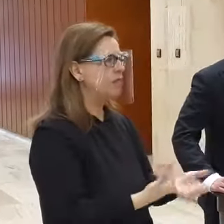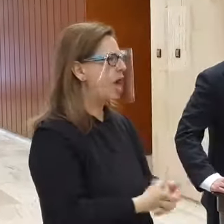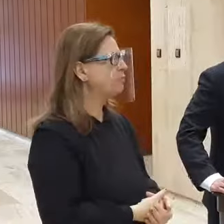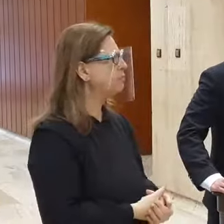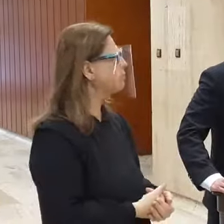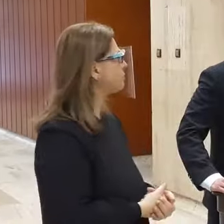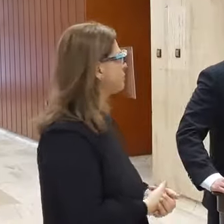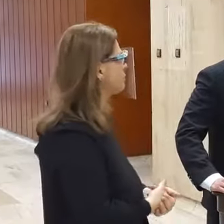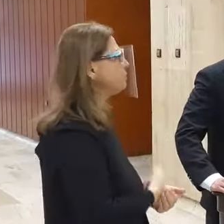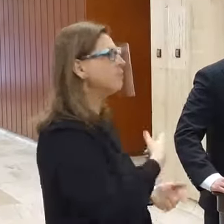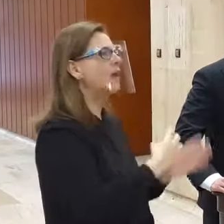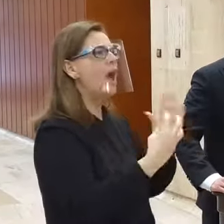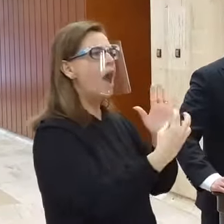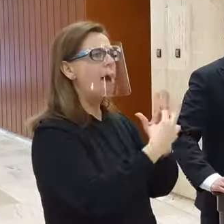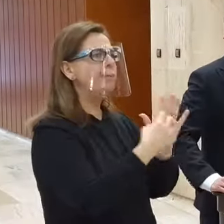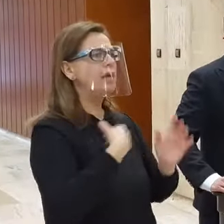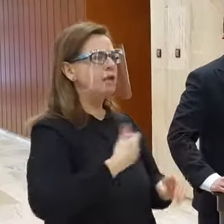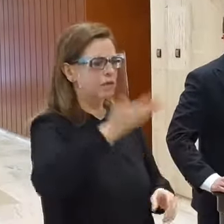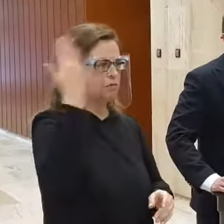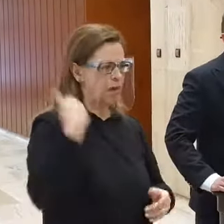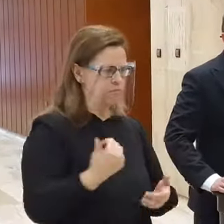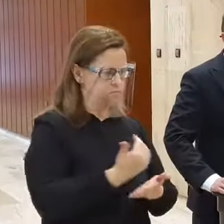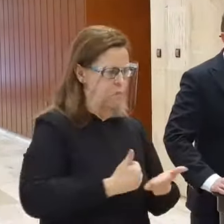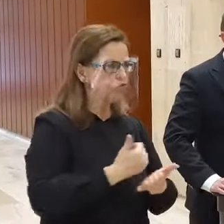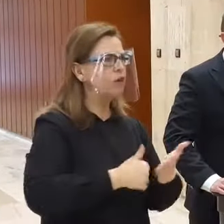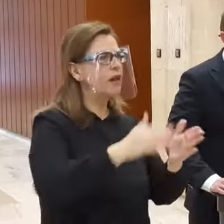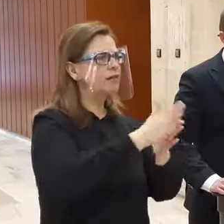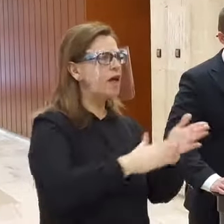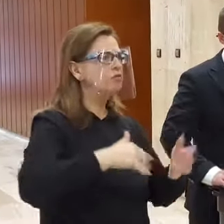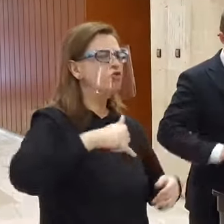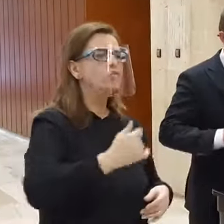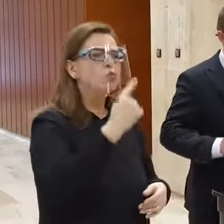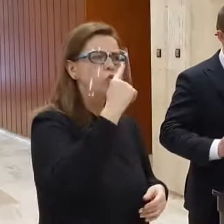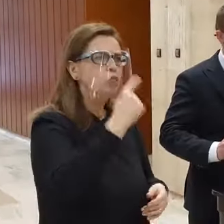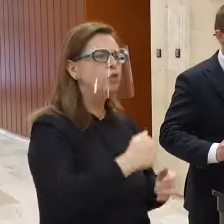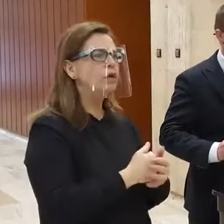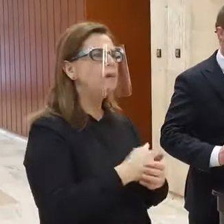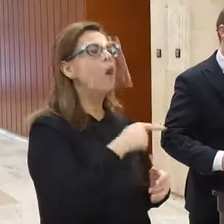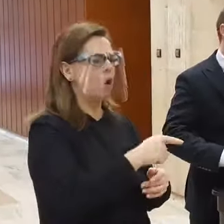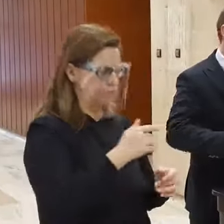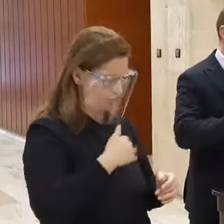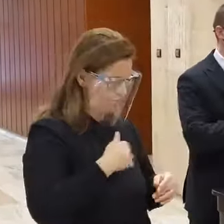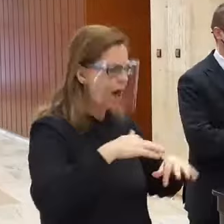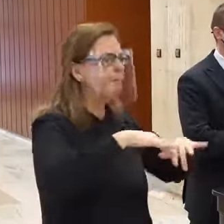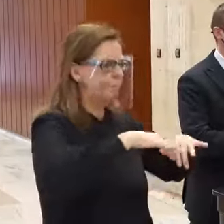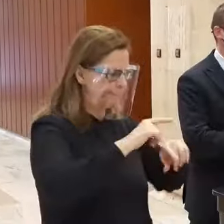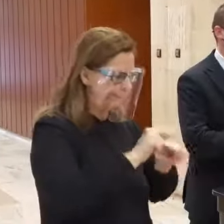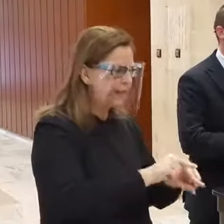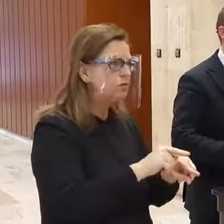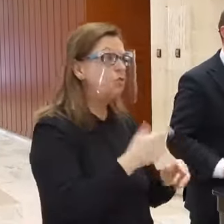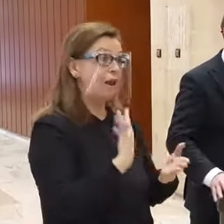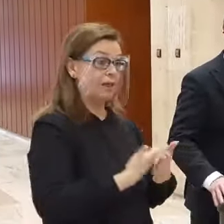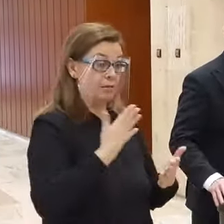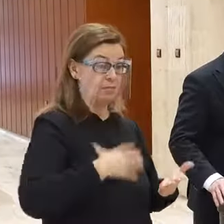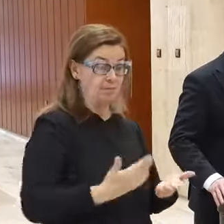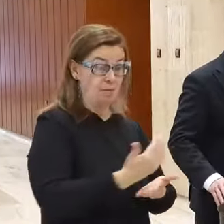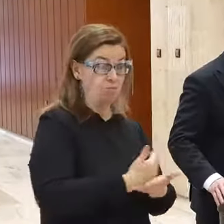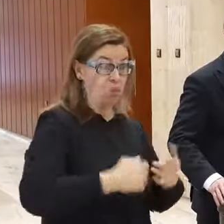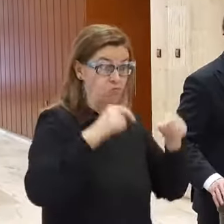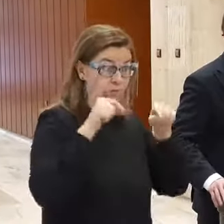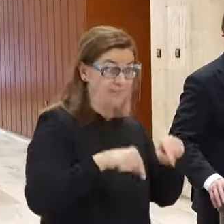Tá aplikácia, ktorú sme využívali, ak si dobre pamätám, na začiatku júna, tak ona samozrejme existuje. Ale ak by sme ju chceli využiť dnes, tak